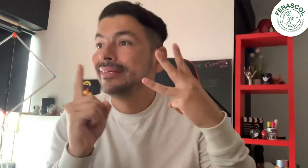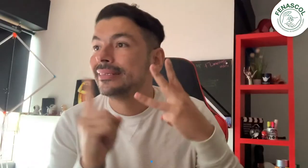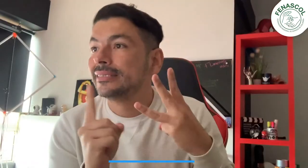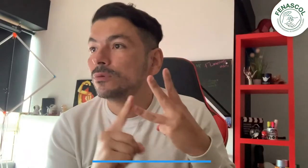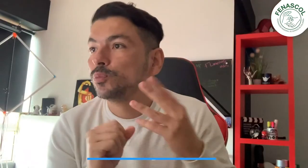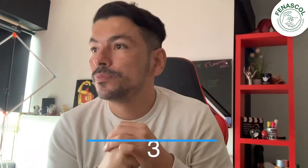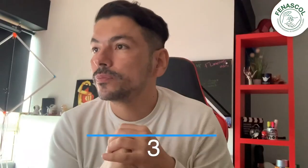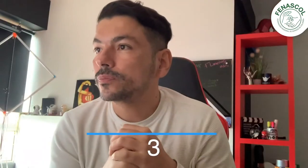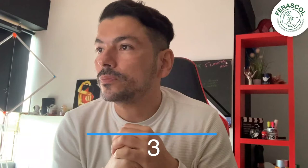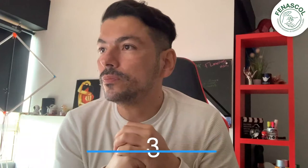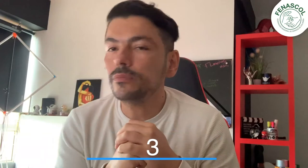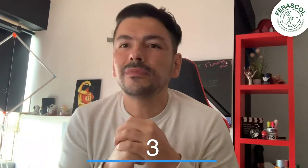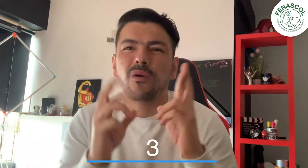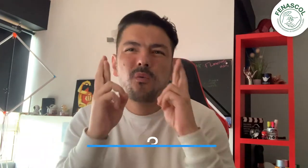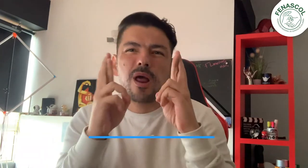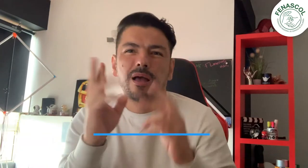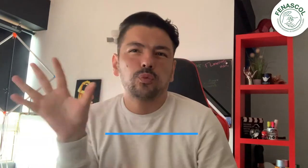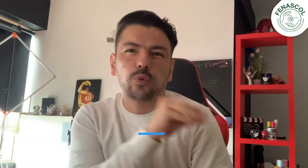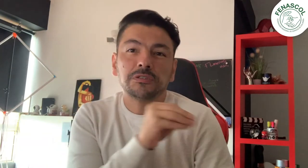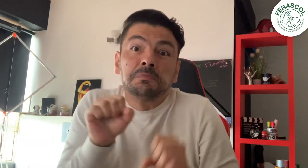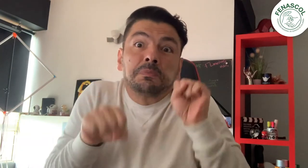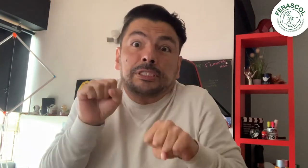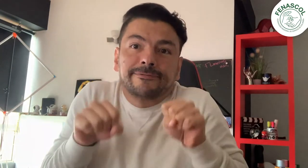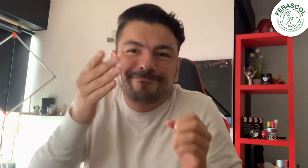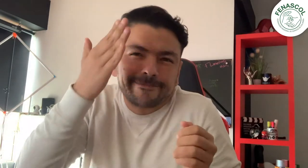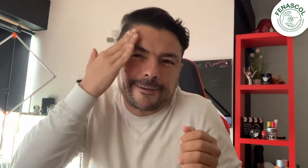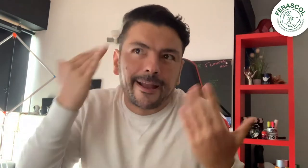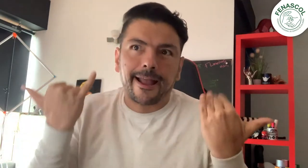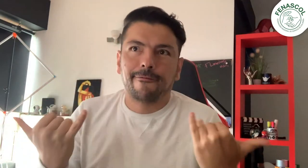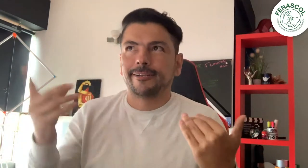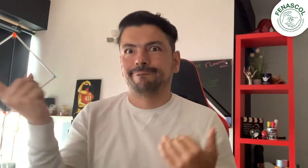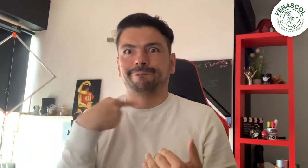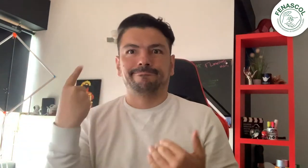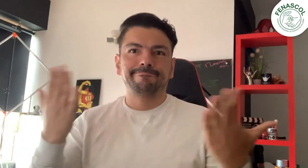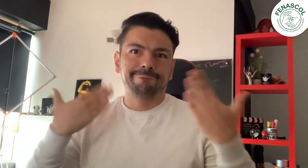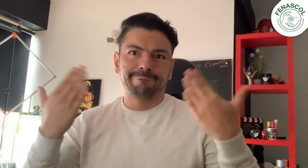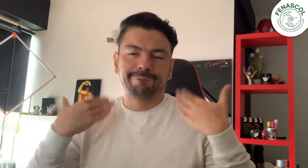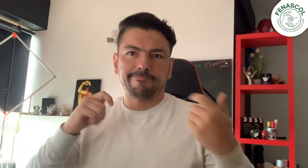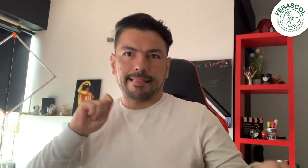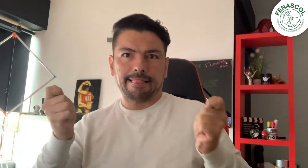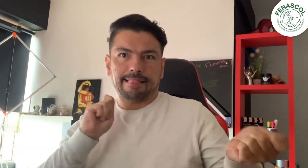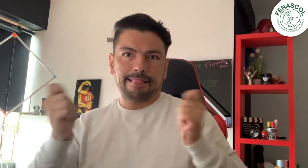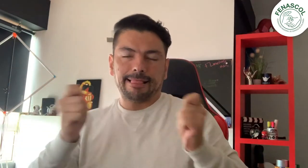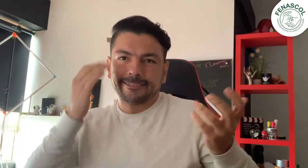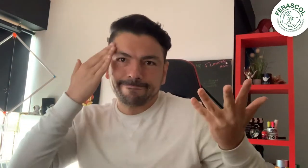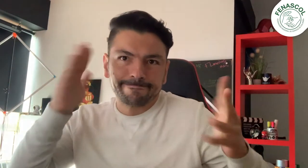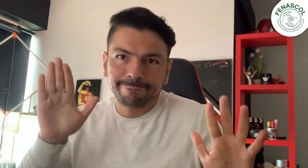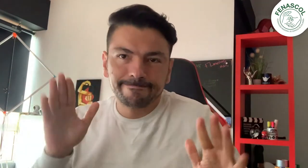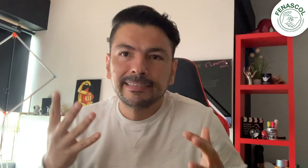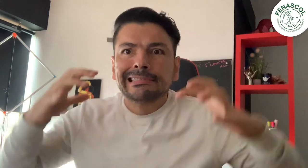Tercero, como saben, en Bogotá el clima está un poco impredecible y de pronto tengamos lluvia o un clima muy frío